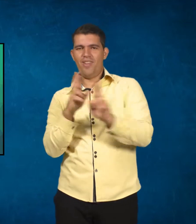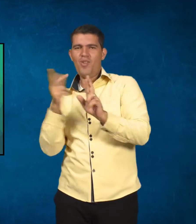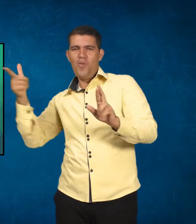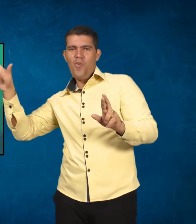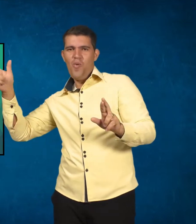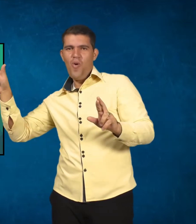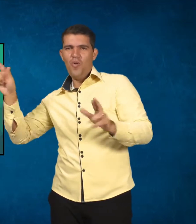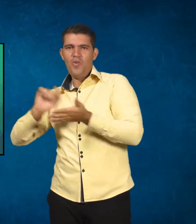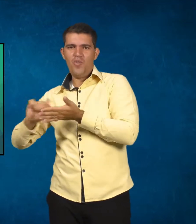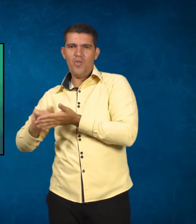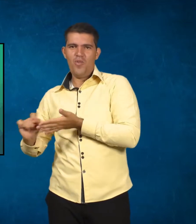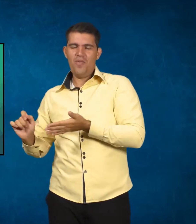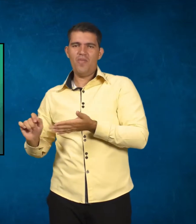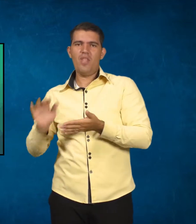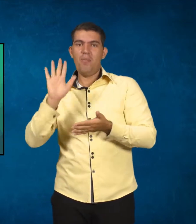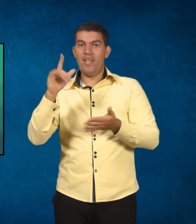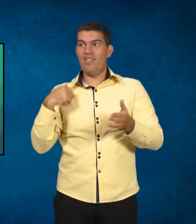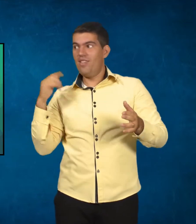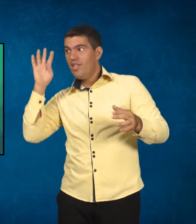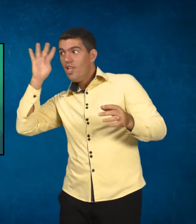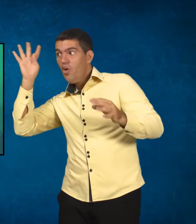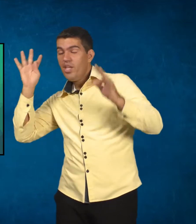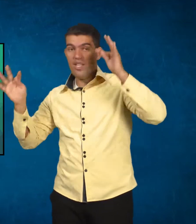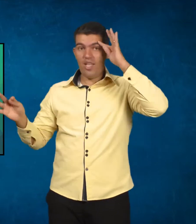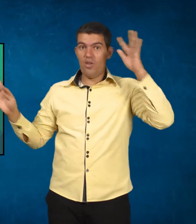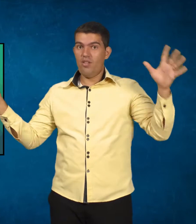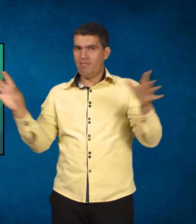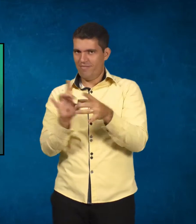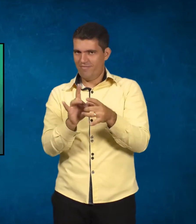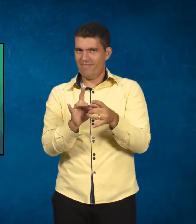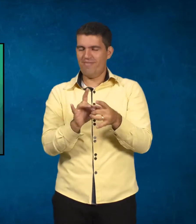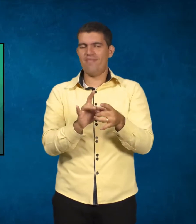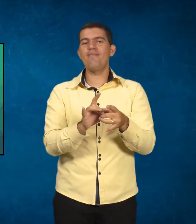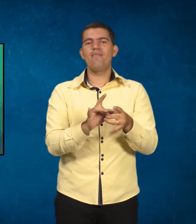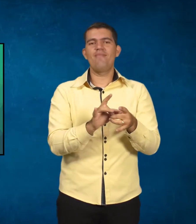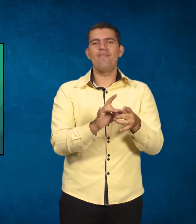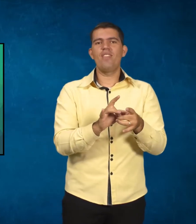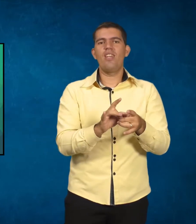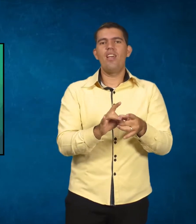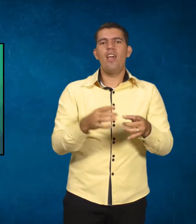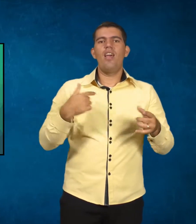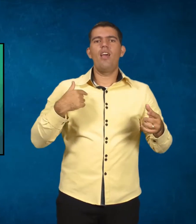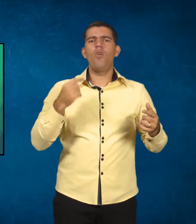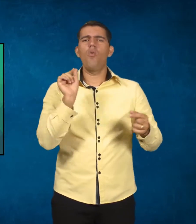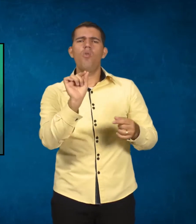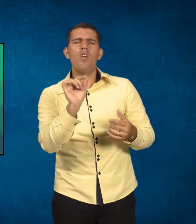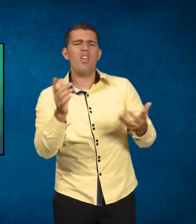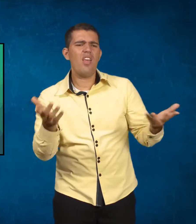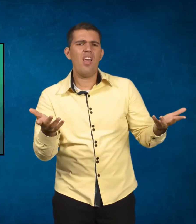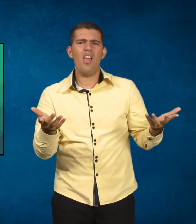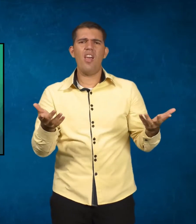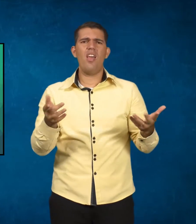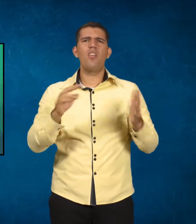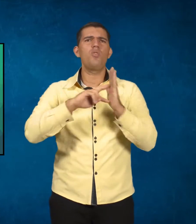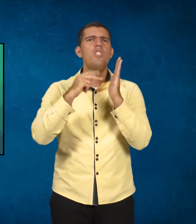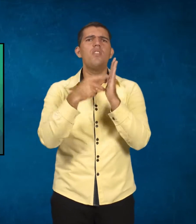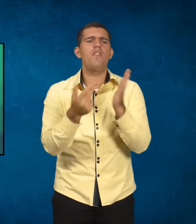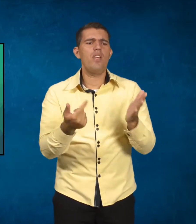Mas é que eu estou unindo essas duas teorias que elas conversam entre si. O que seria, então, reconhecer as diferenças dos